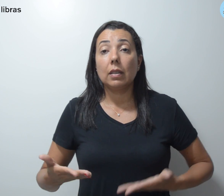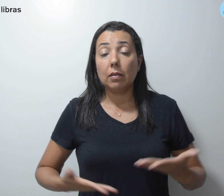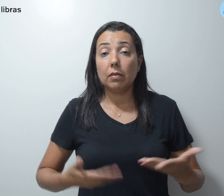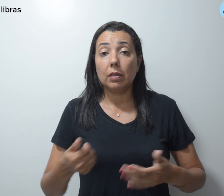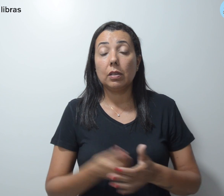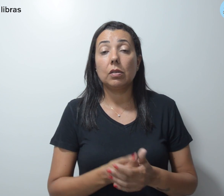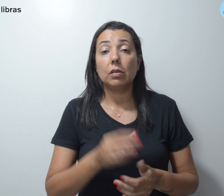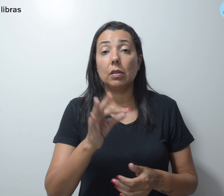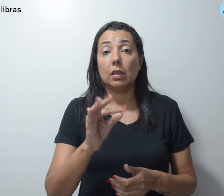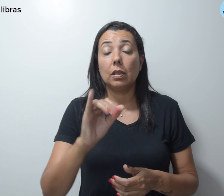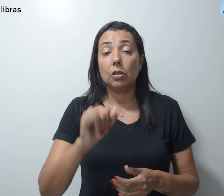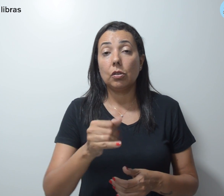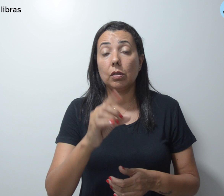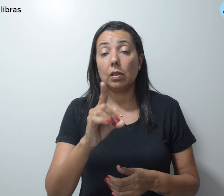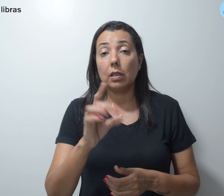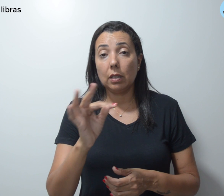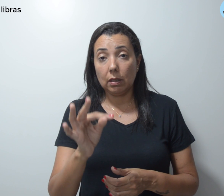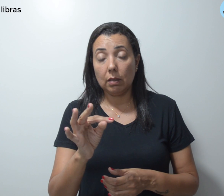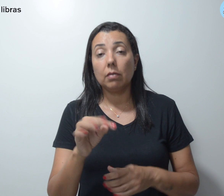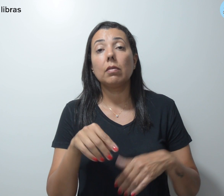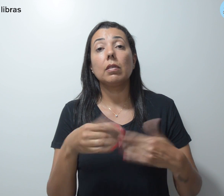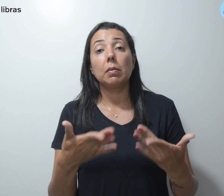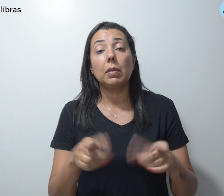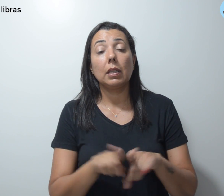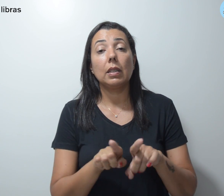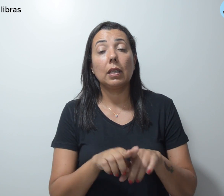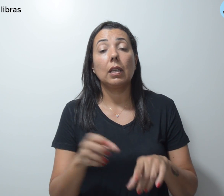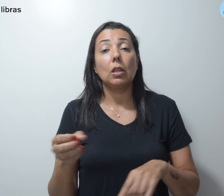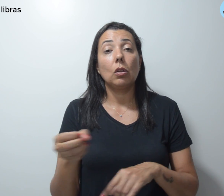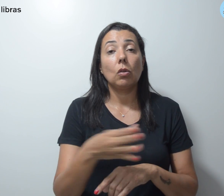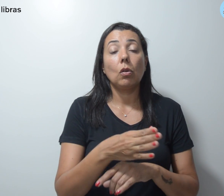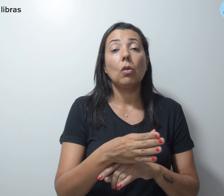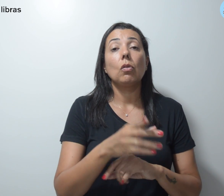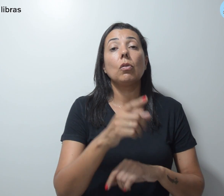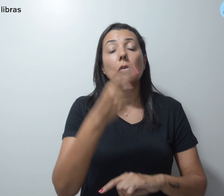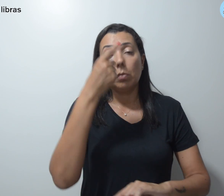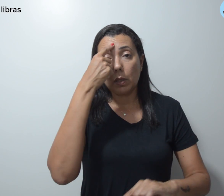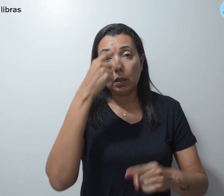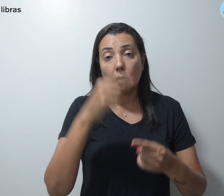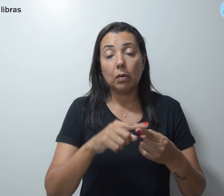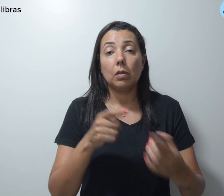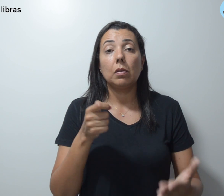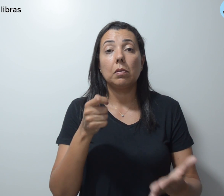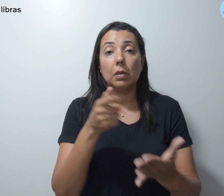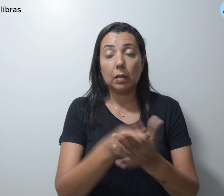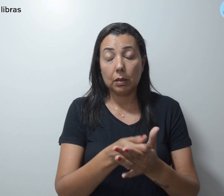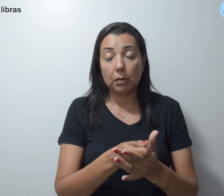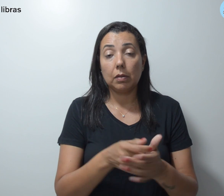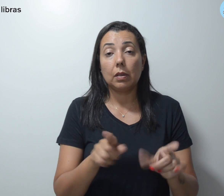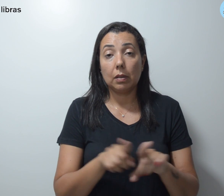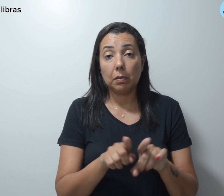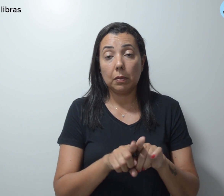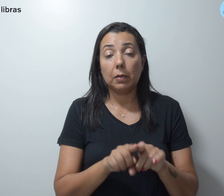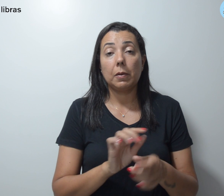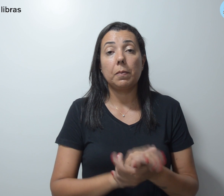TJDF abriu um novo edital para acordos de pagamentos de precatórios. As